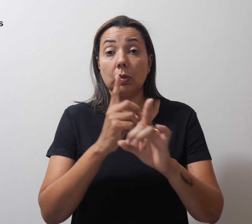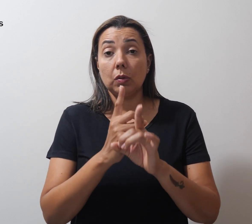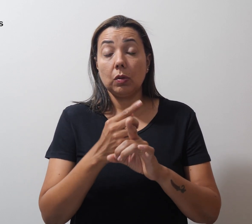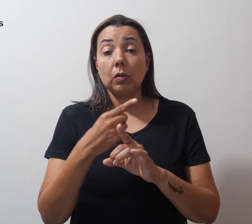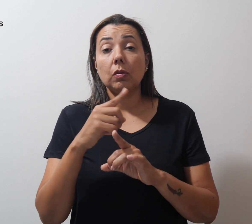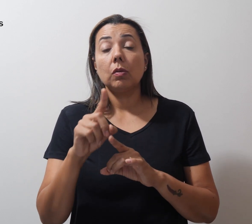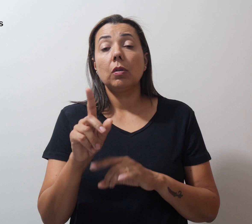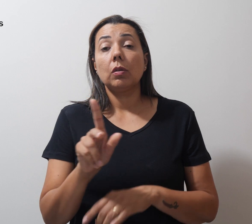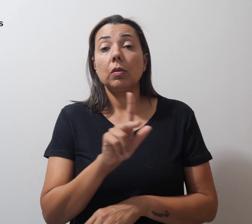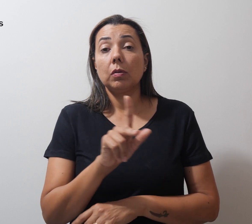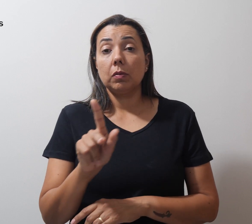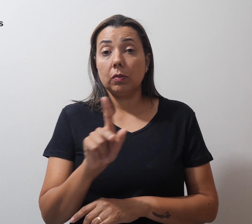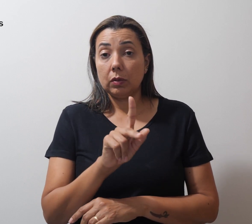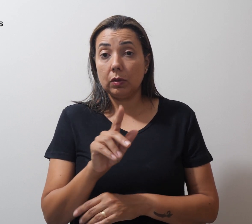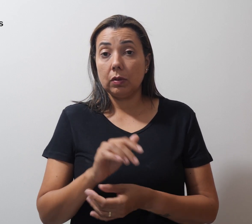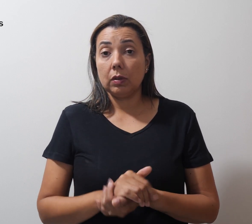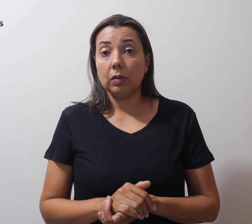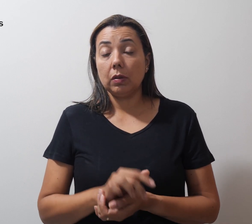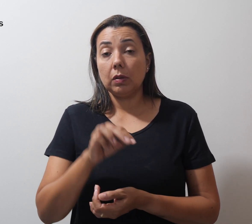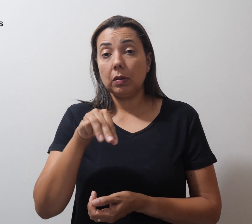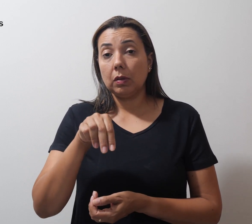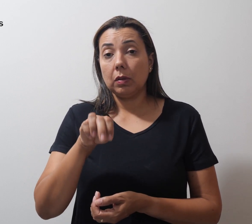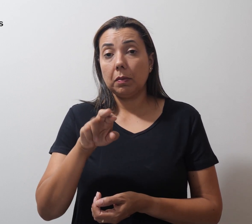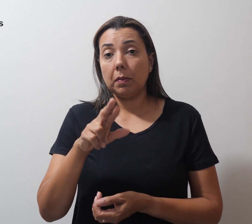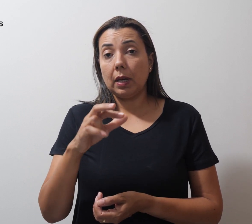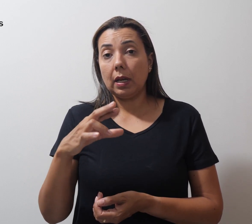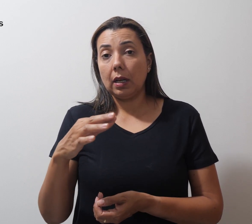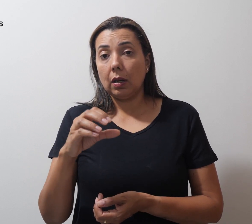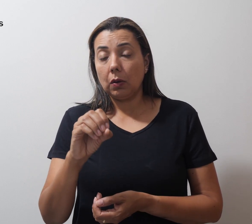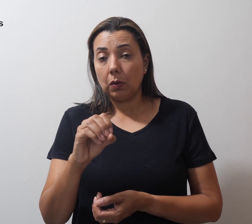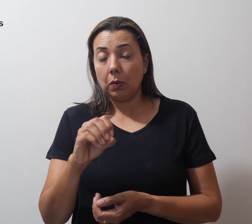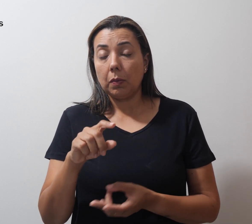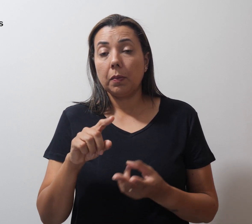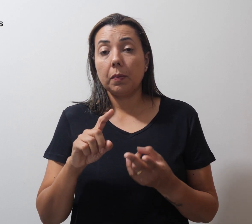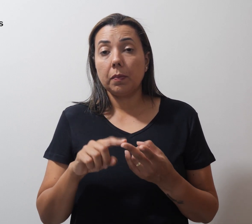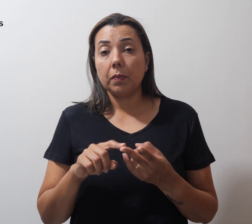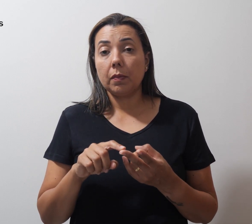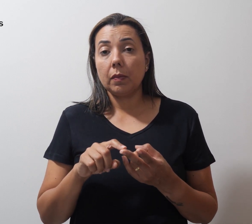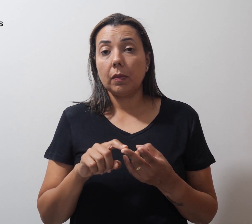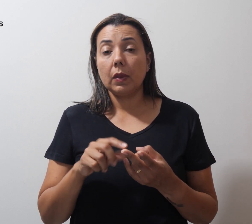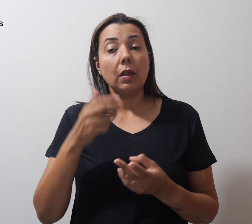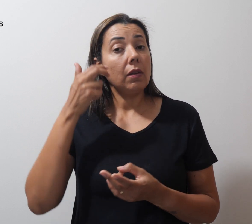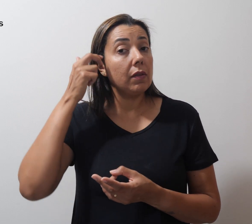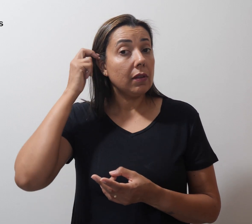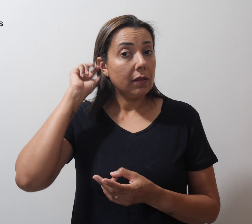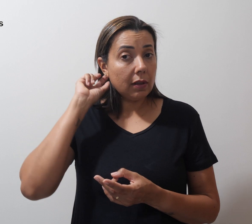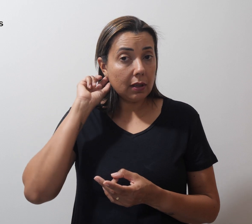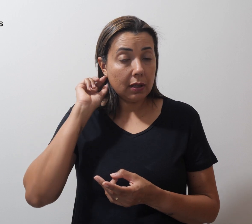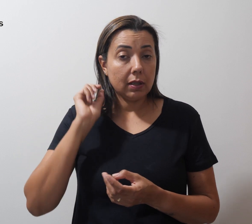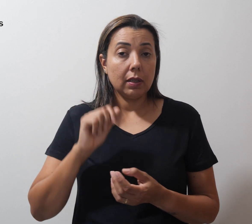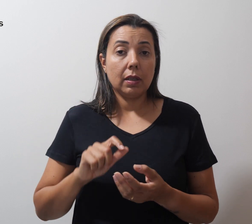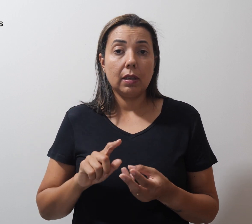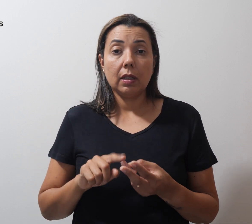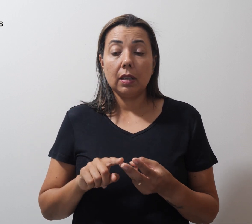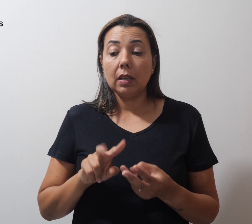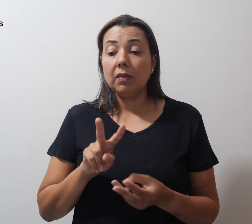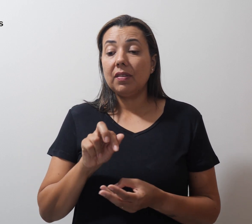dos professores Marco Aurélio Baima, Viviane Lucas, Iviane Porto,